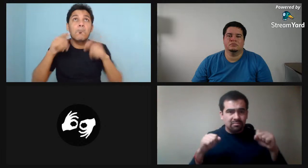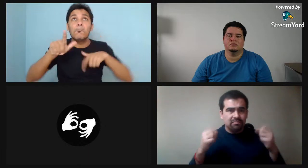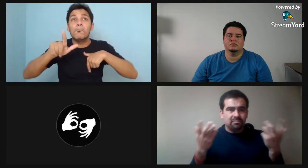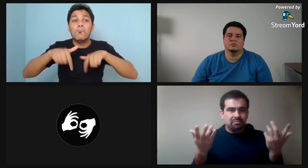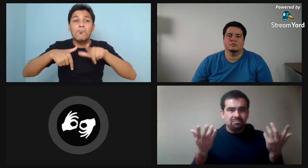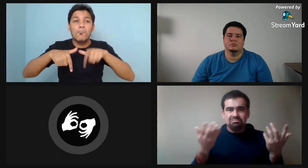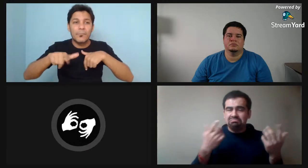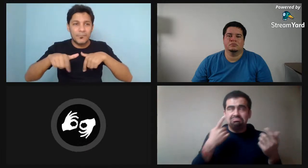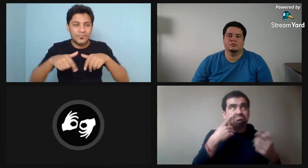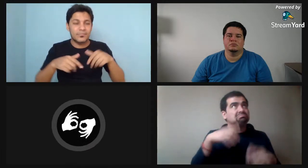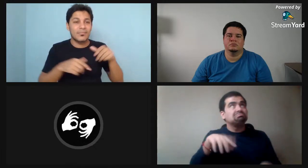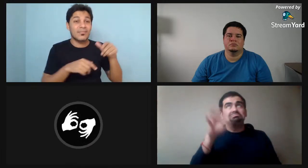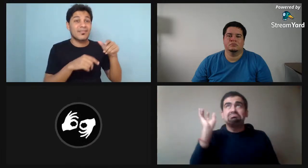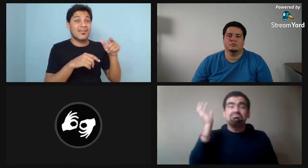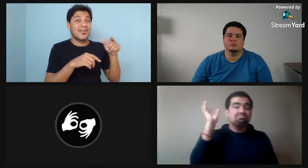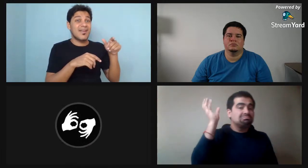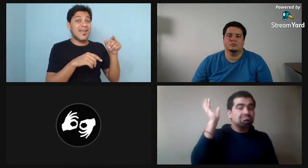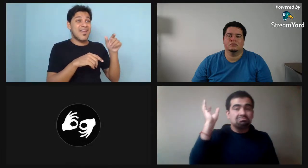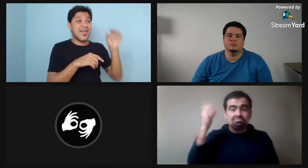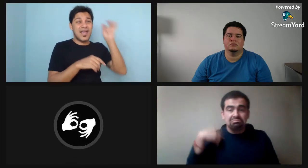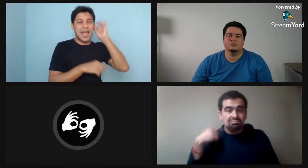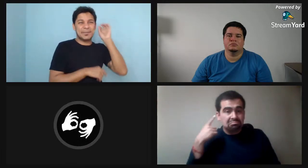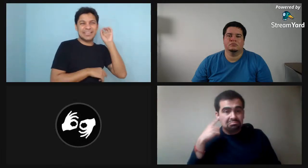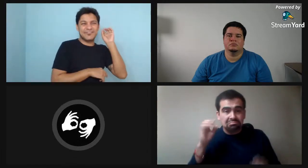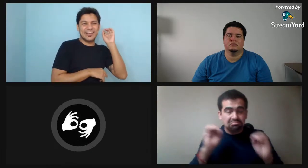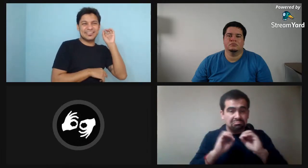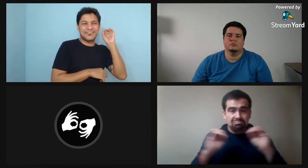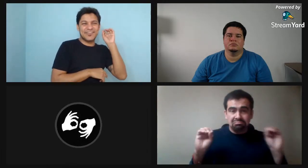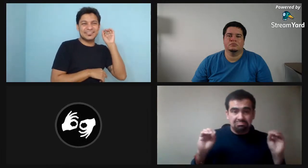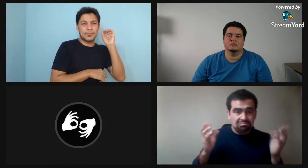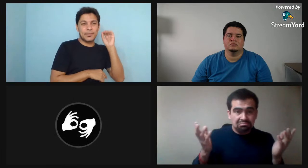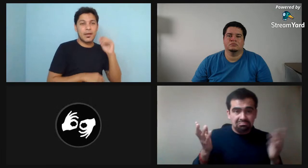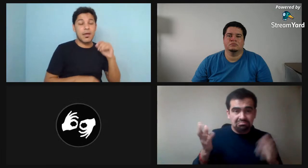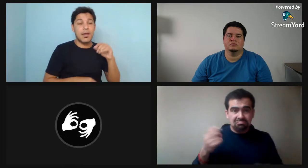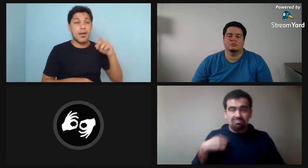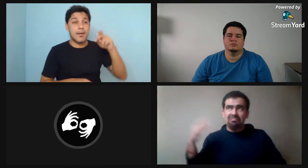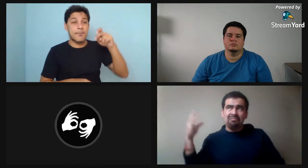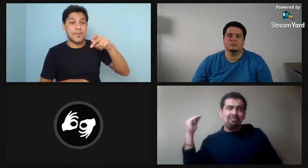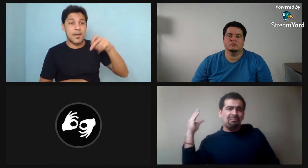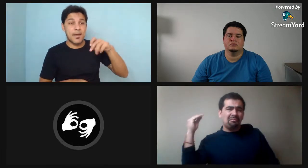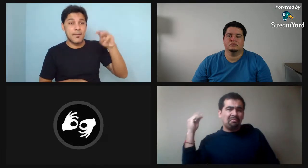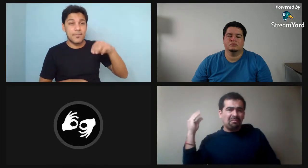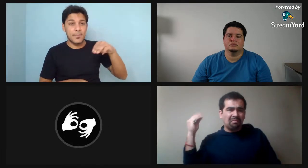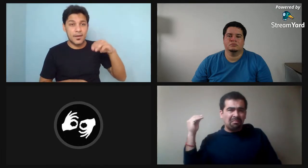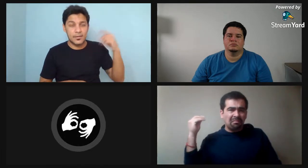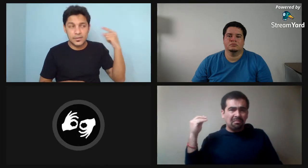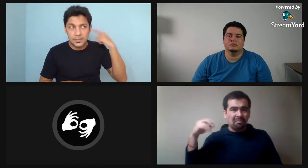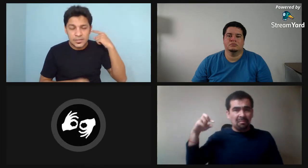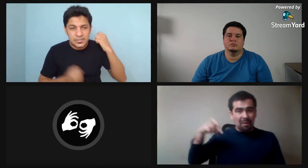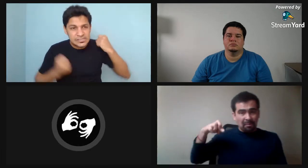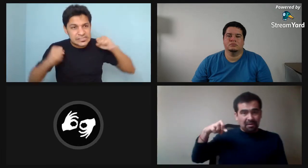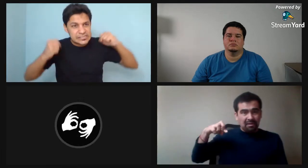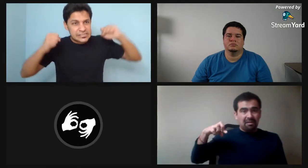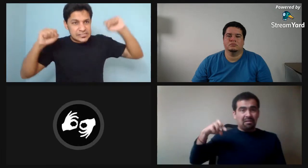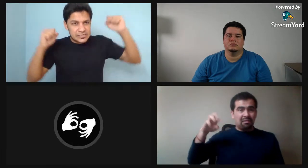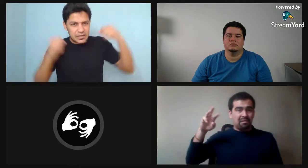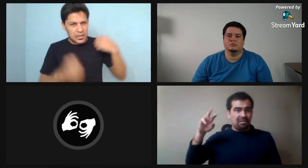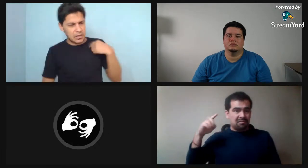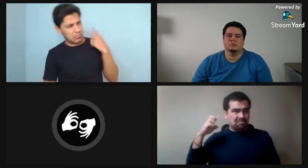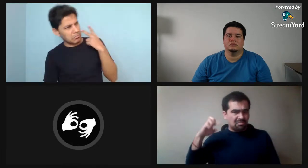Y mi familia siempre también se preocupó de eso. Yo no entendía mucho, no, como no escuchaba lo que hablaba alrededor, no